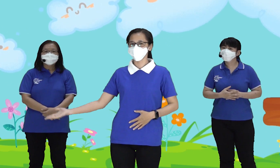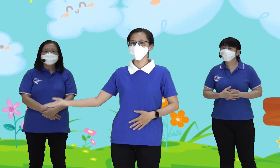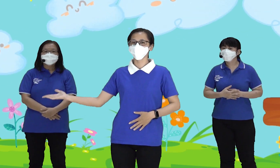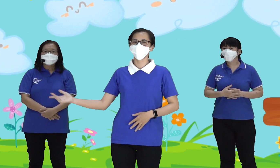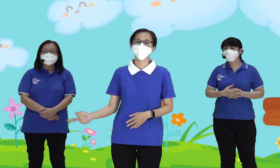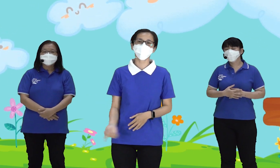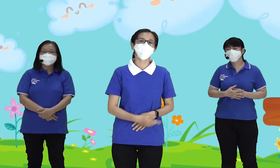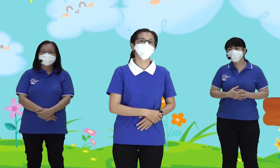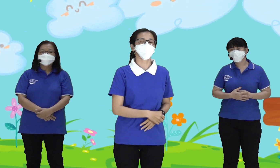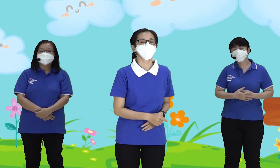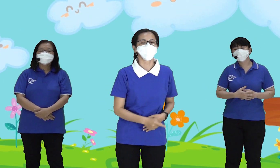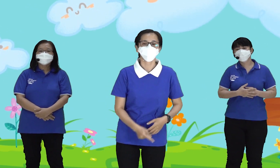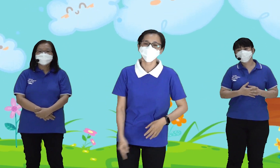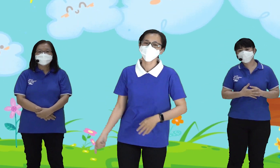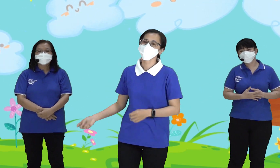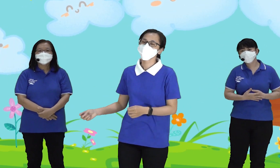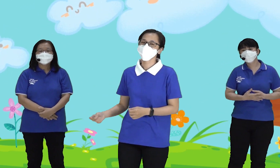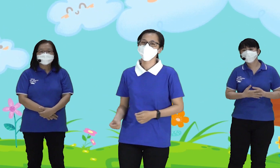Yesus ku undang